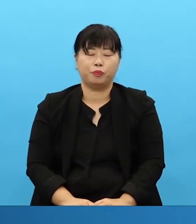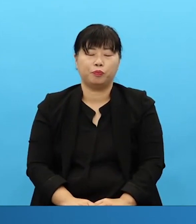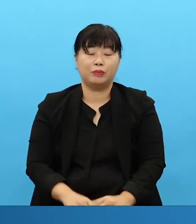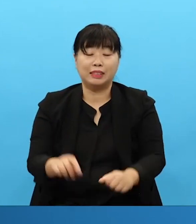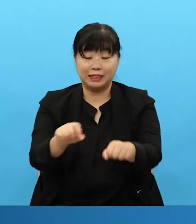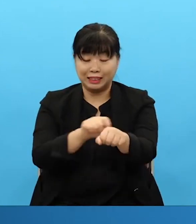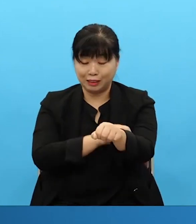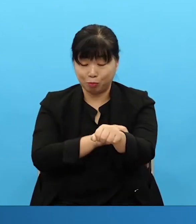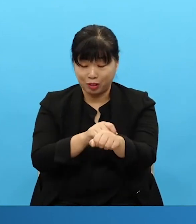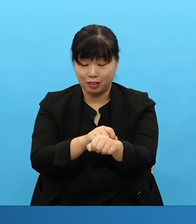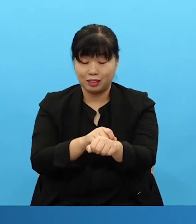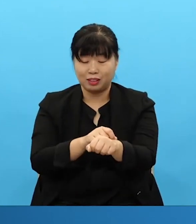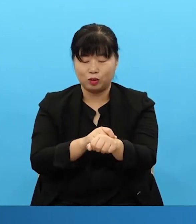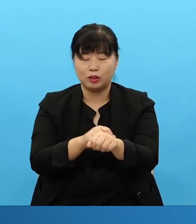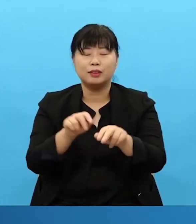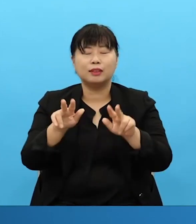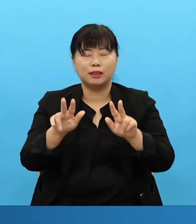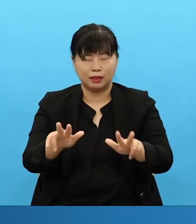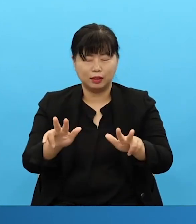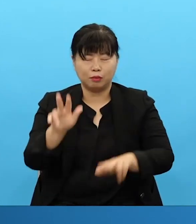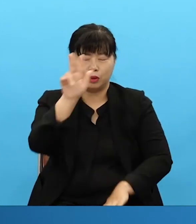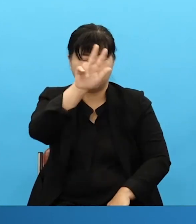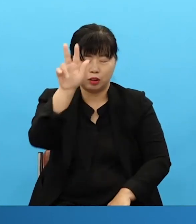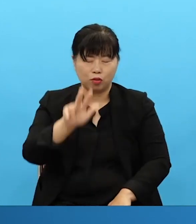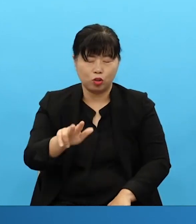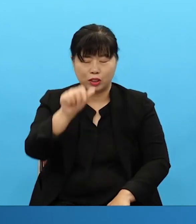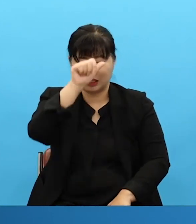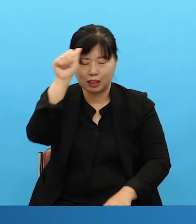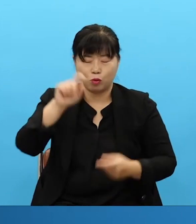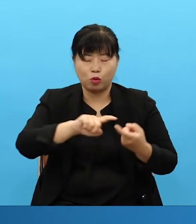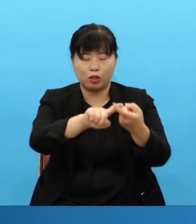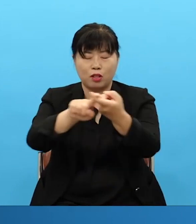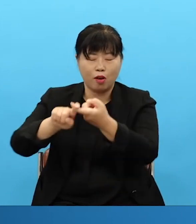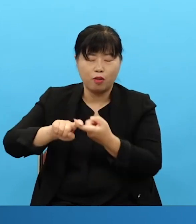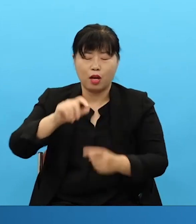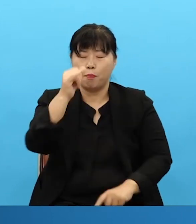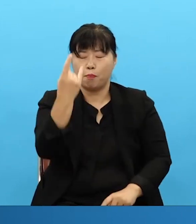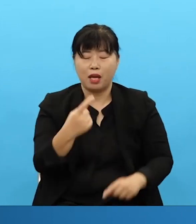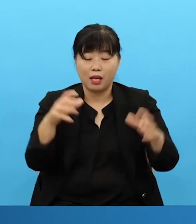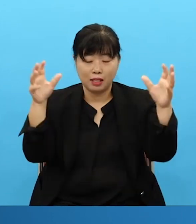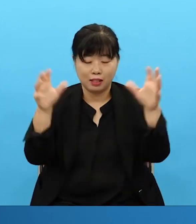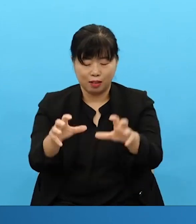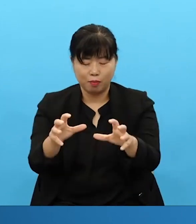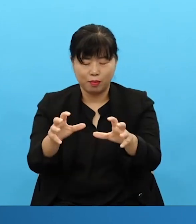특별히 지금 전국 장로연 앞에 집회로 메시지를 받았습니다